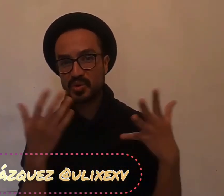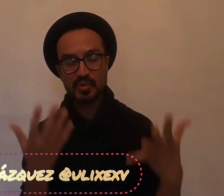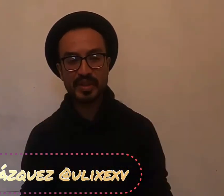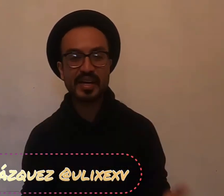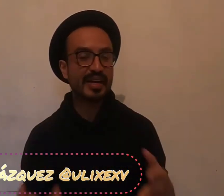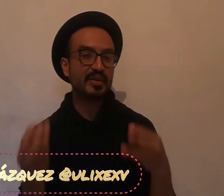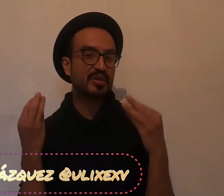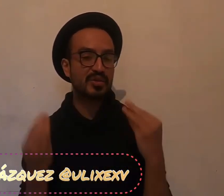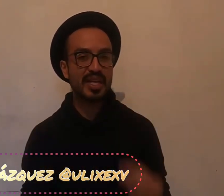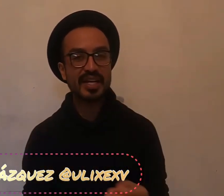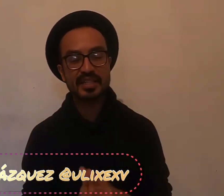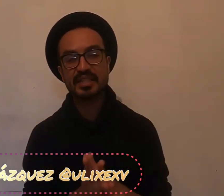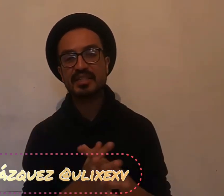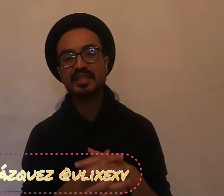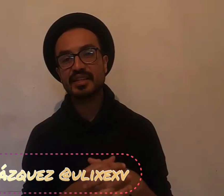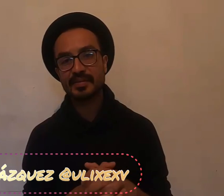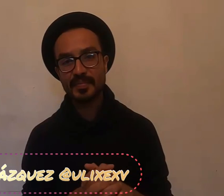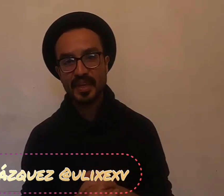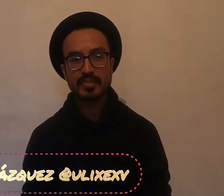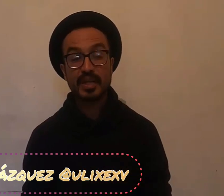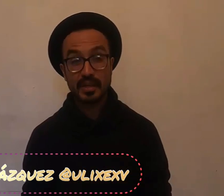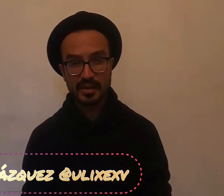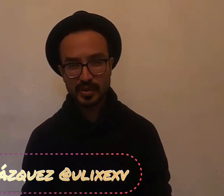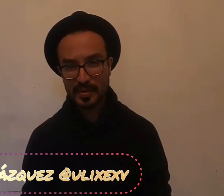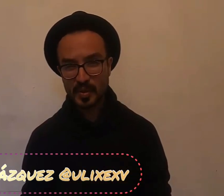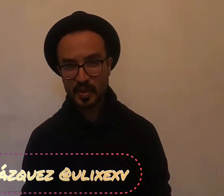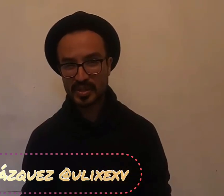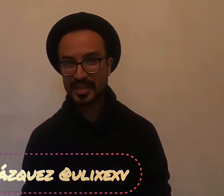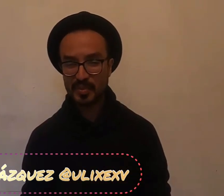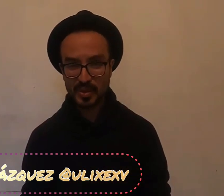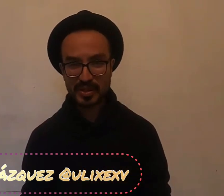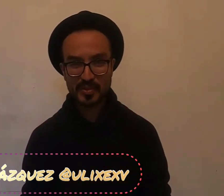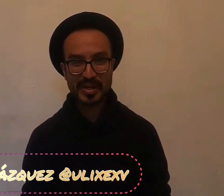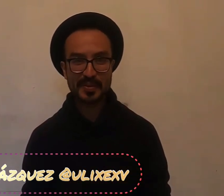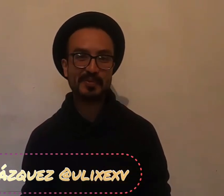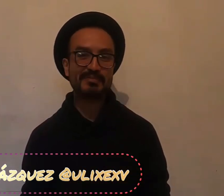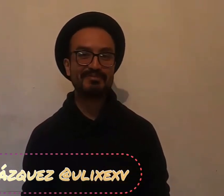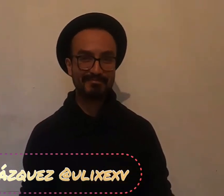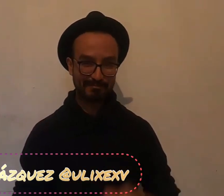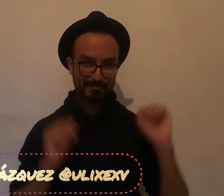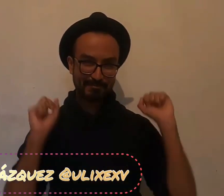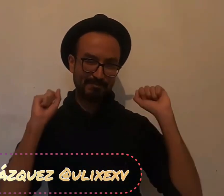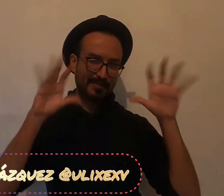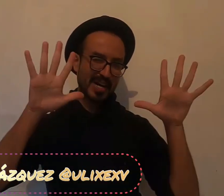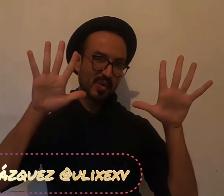comentarios, tus likes, etc. Nos vemos el próximo año. Chao.